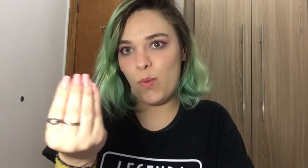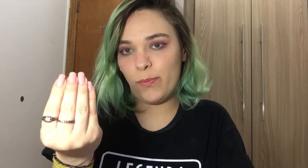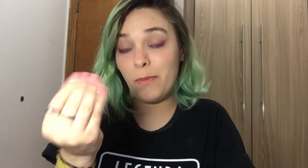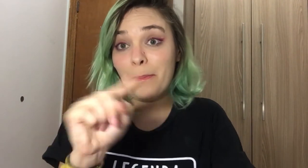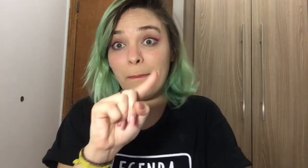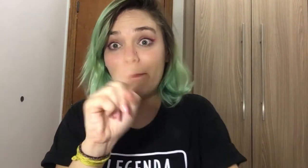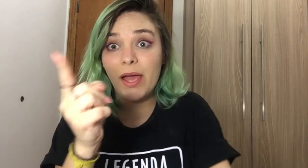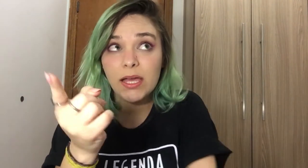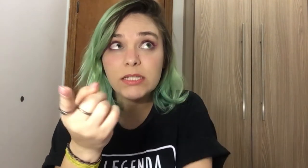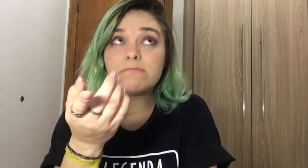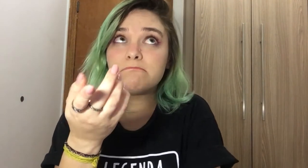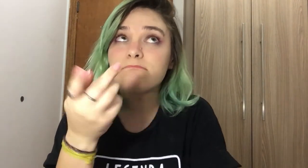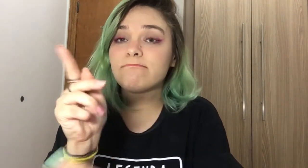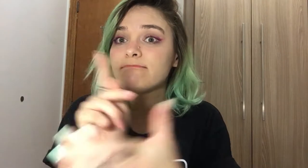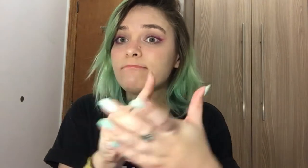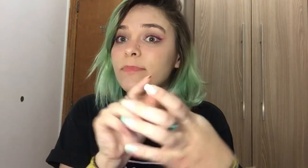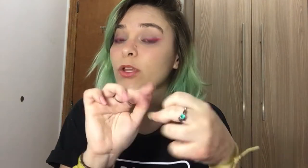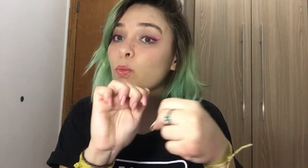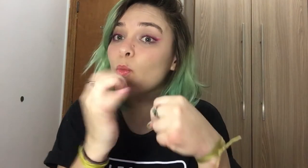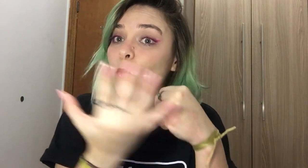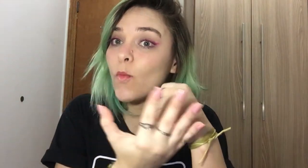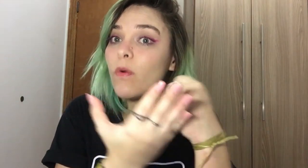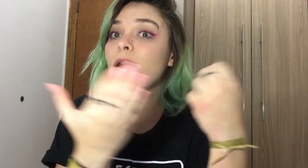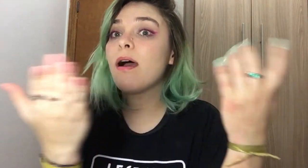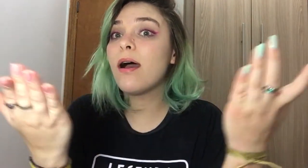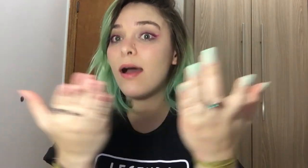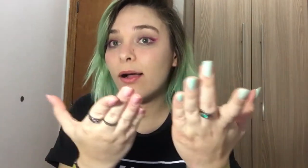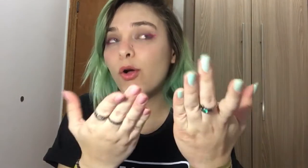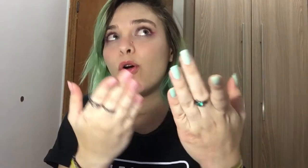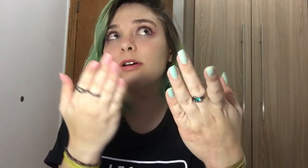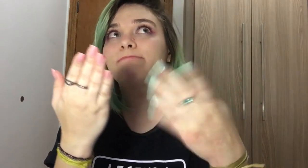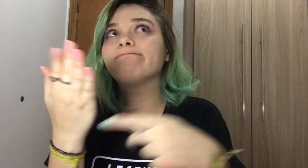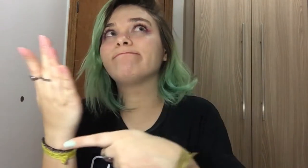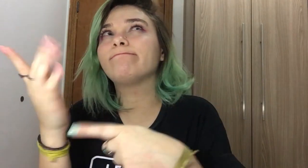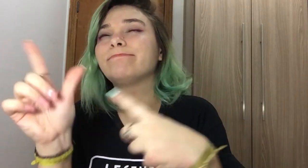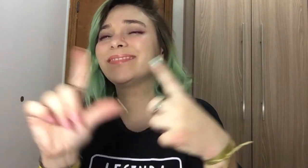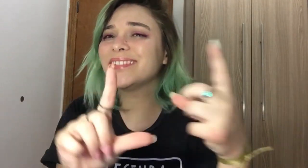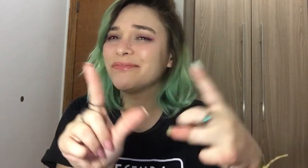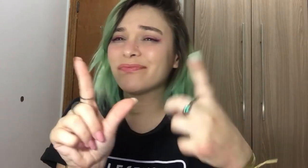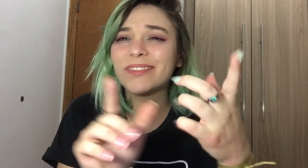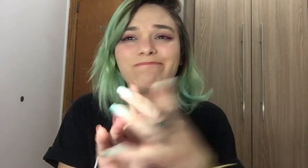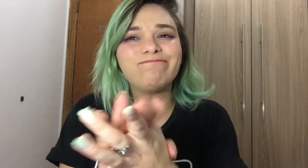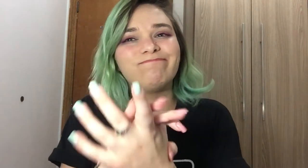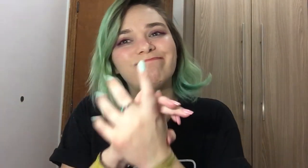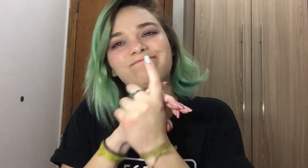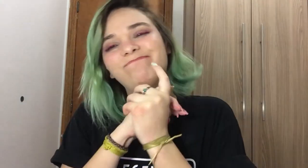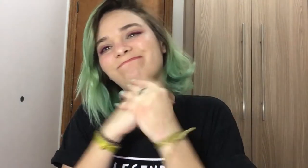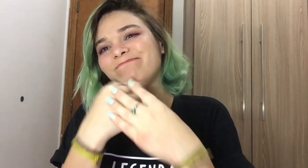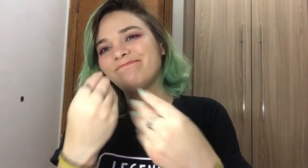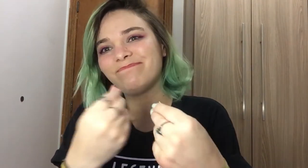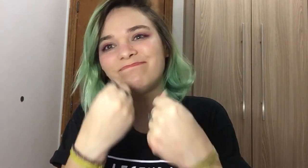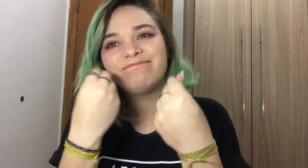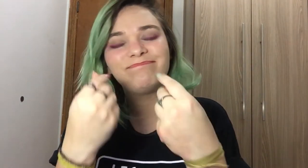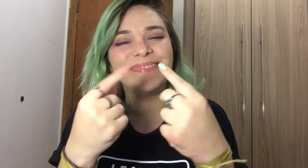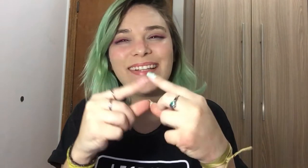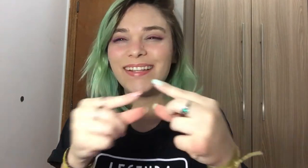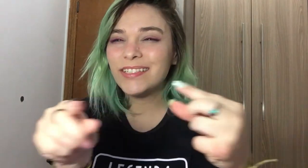dificulta, né? Mas agora, com o coronavírus, eu vejo que, por exemplo, a televisão também